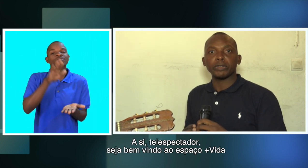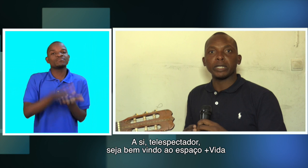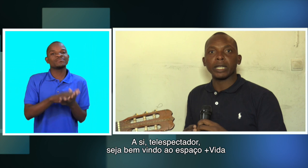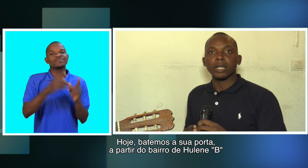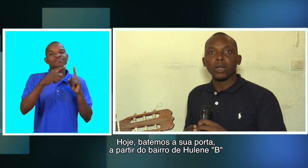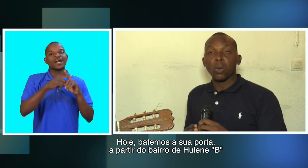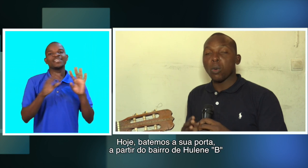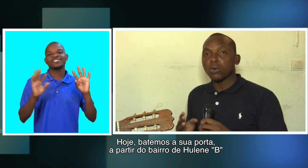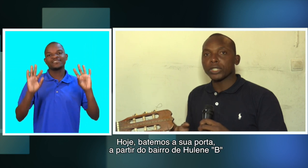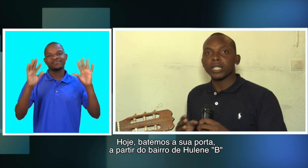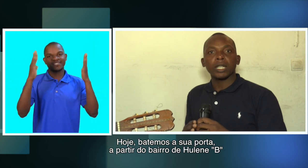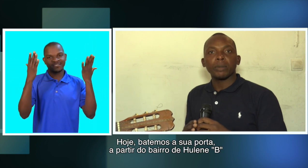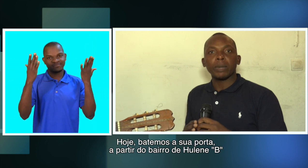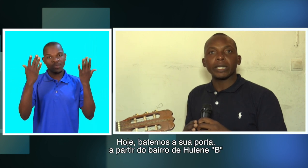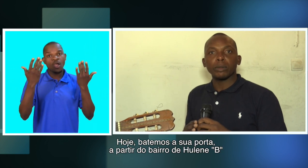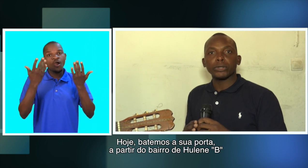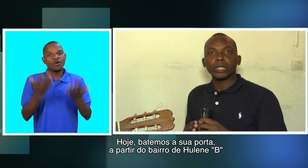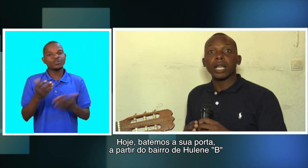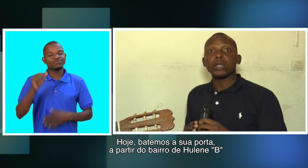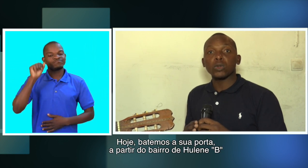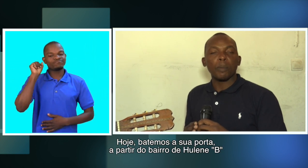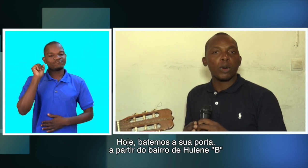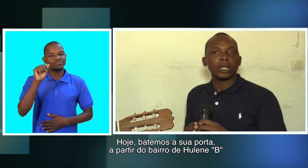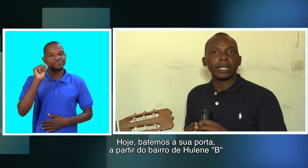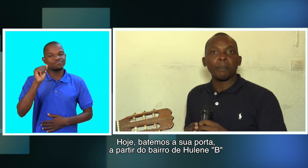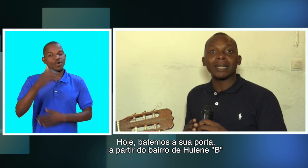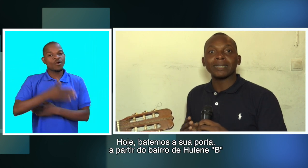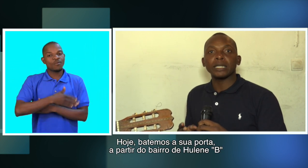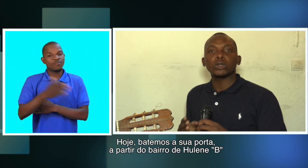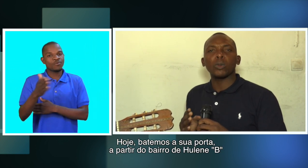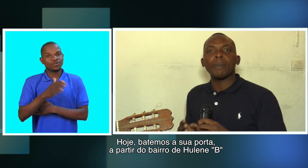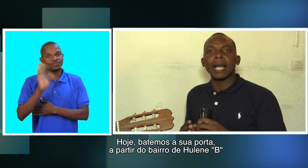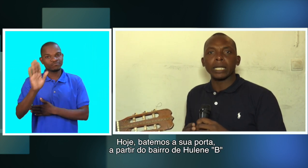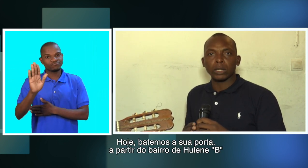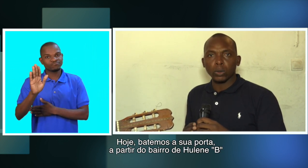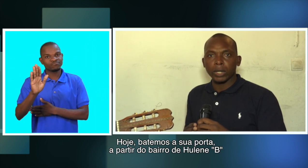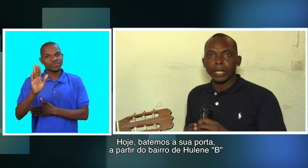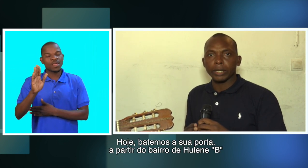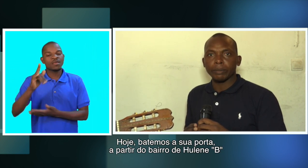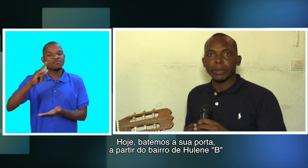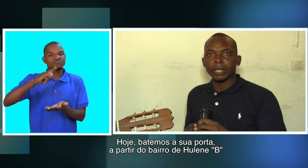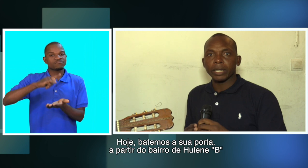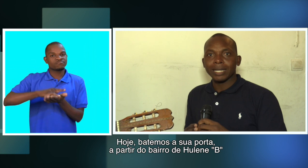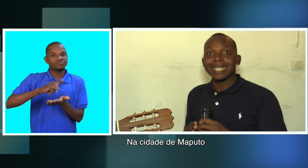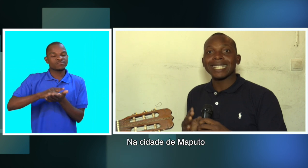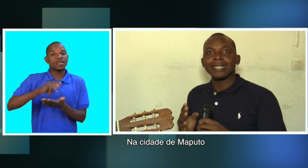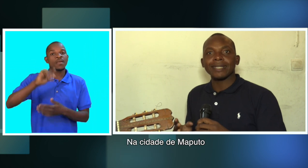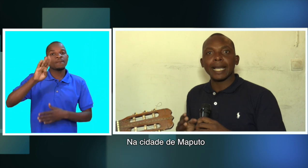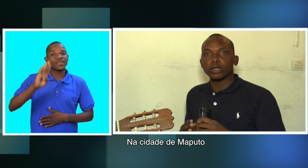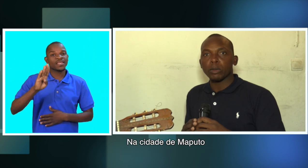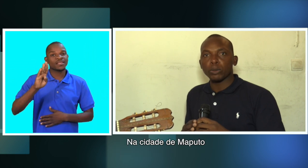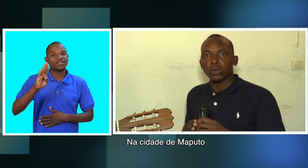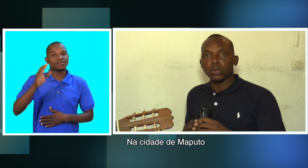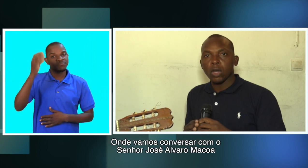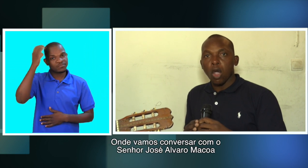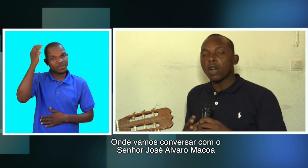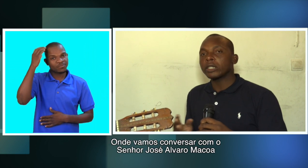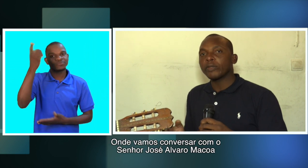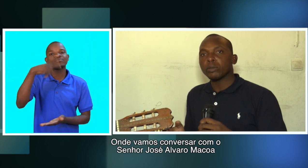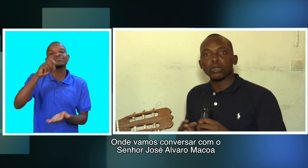Vida. Hoje batemos a sua porta a partir do bairro do LNB na cidade do Maputo onde vamos